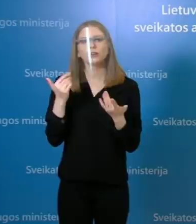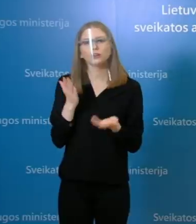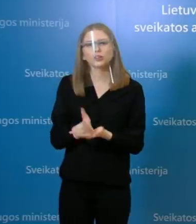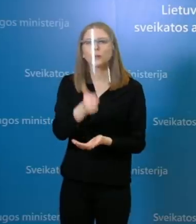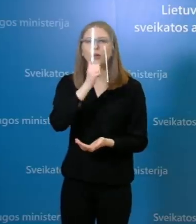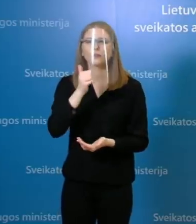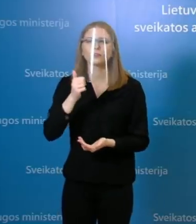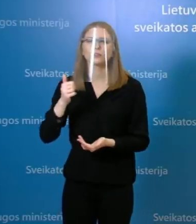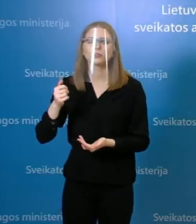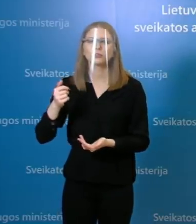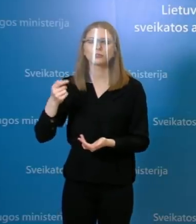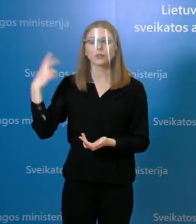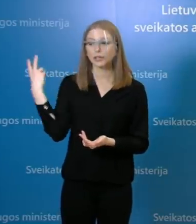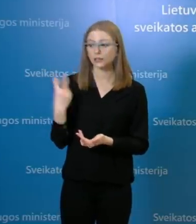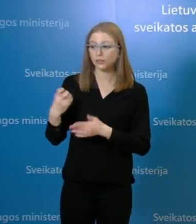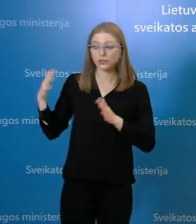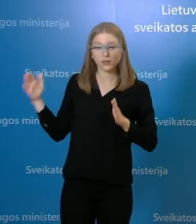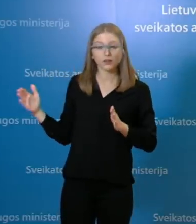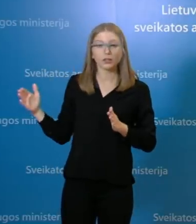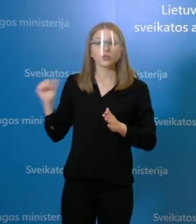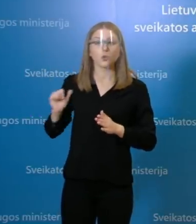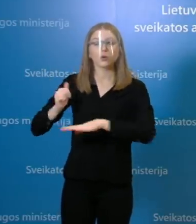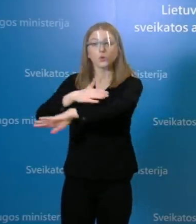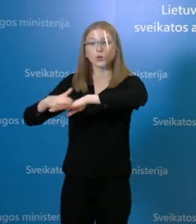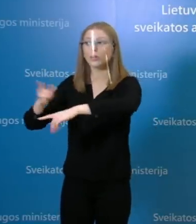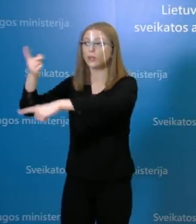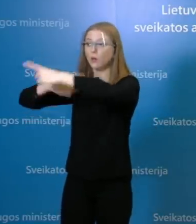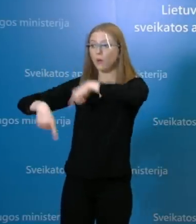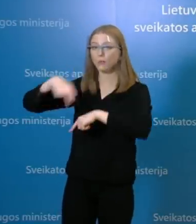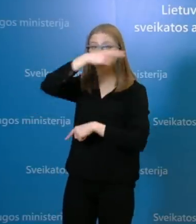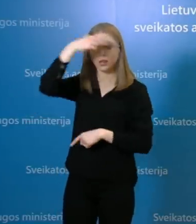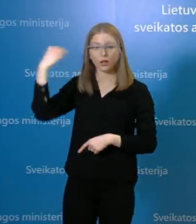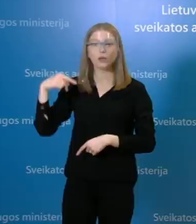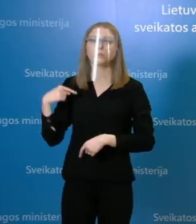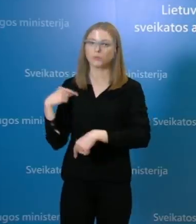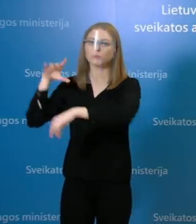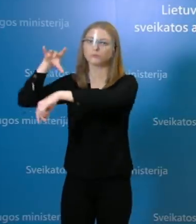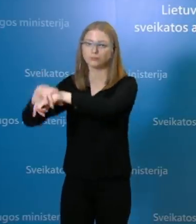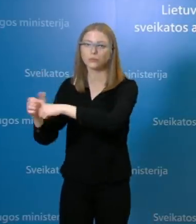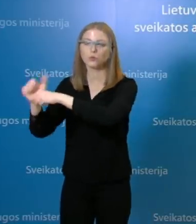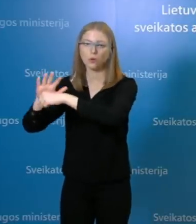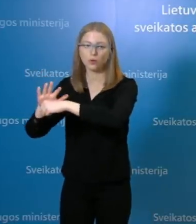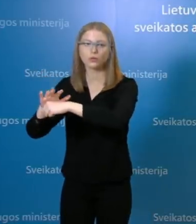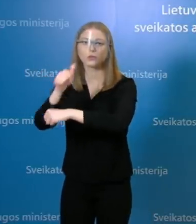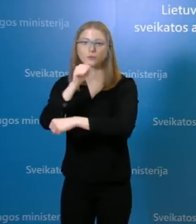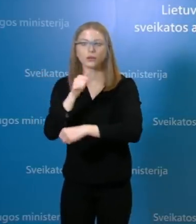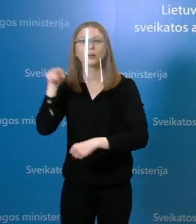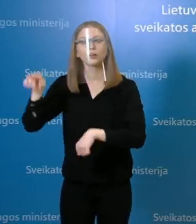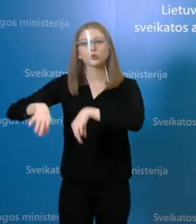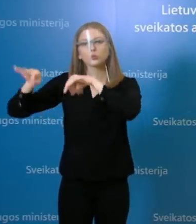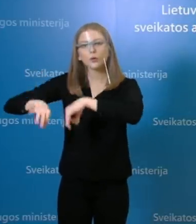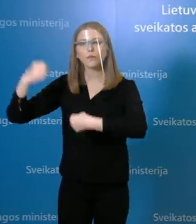pastarosiam savaitam pristatomi įveštiniai atvejai. Tai lygiai tas pats ir tolimųjų reisų vairuotojas, tai taip pat yra įveštinis atvejs.